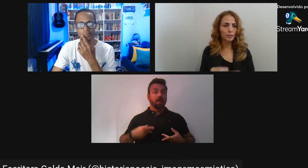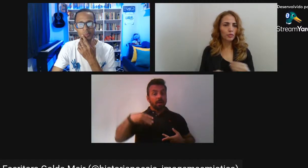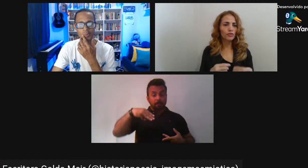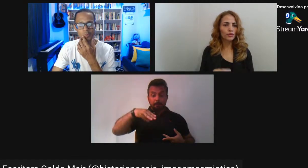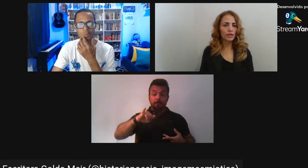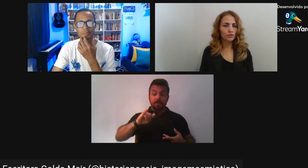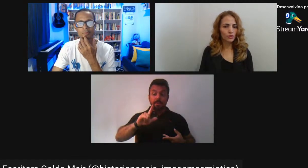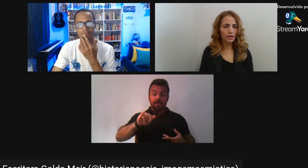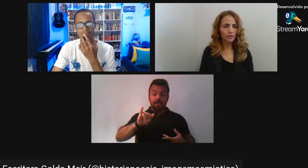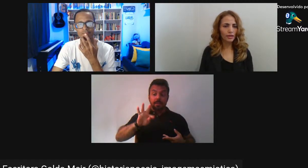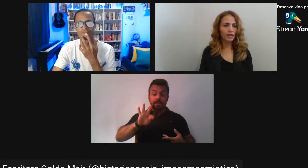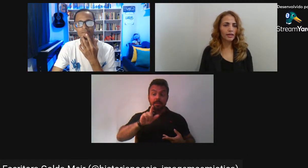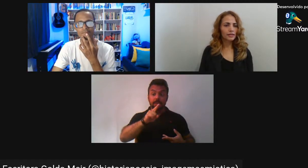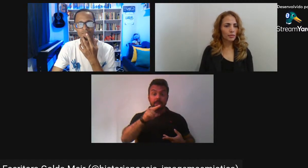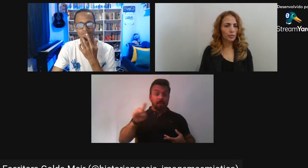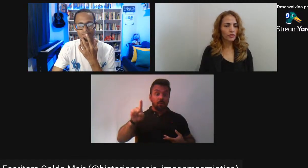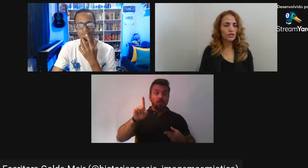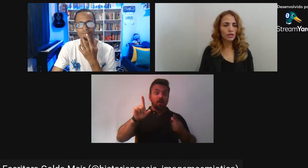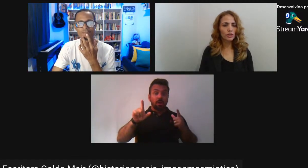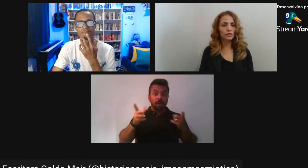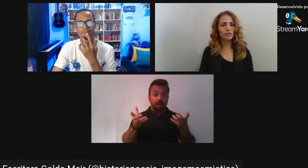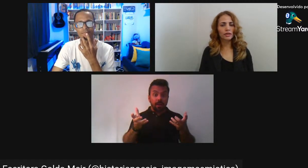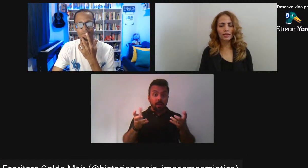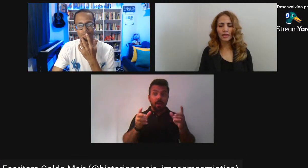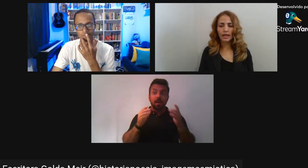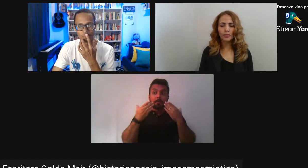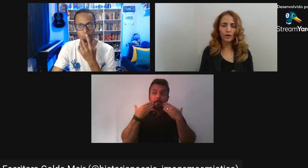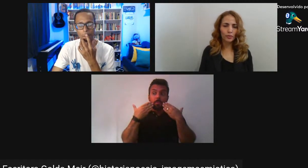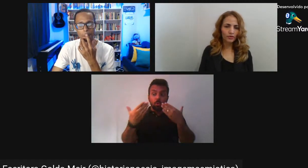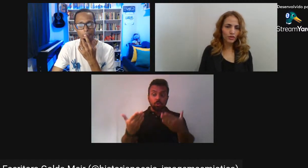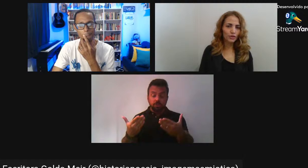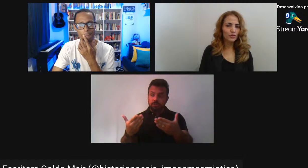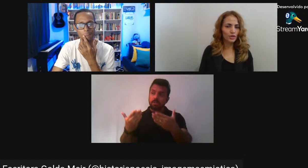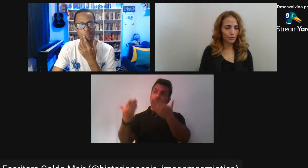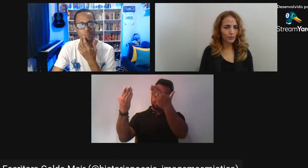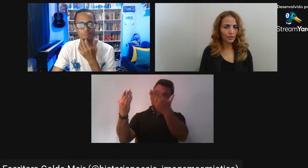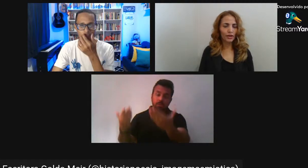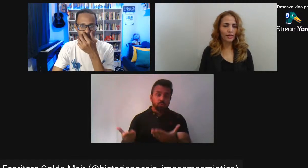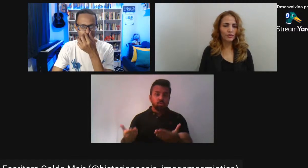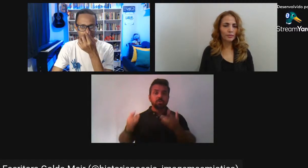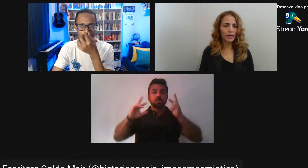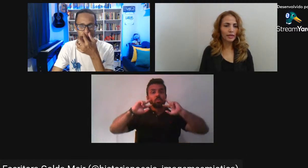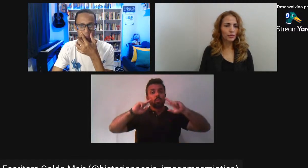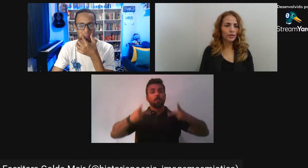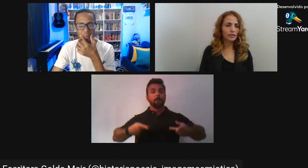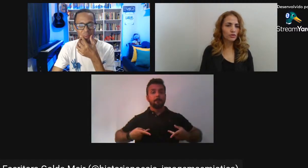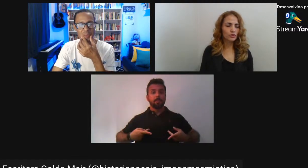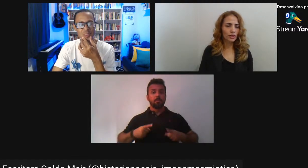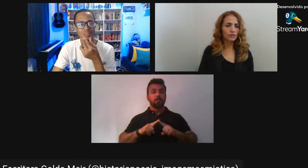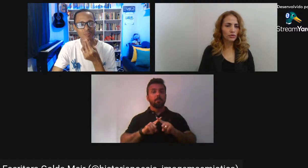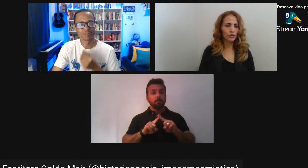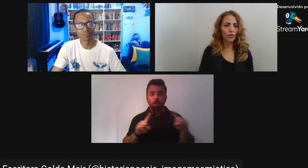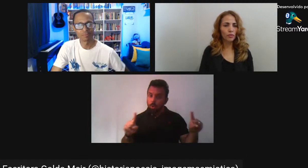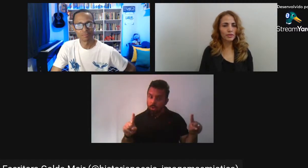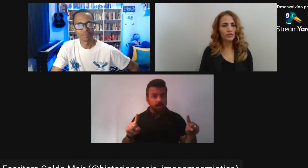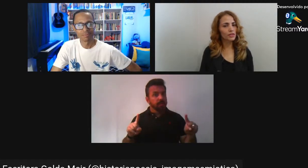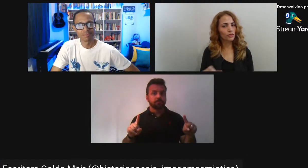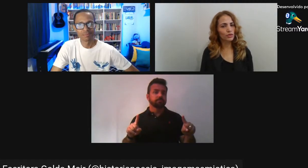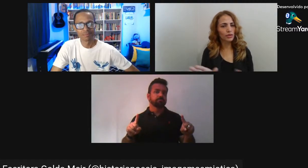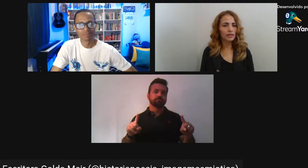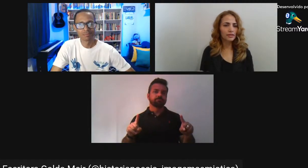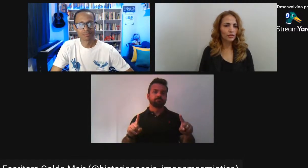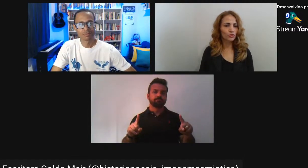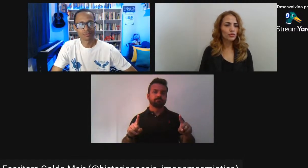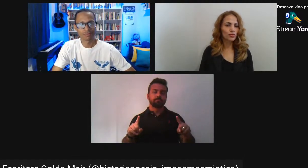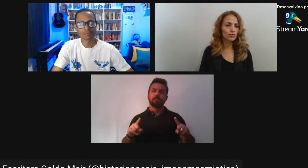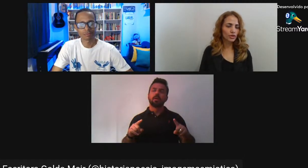Para promover o status social Sempre bem vestidos Embora o bem vestido Seja questionável também Porque esses sujeitos Usam roupas Às vezes